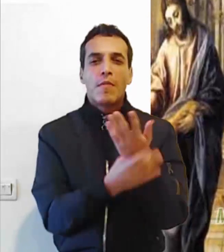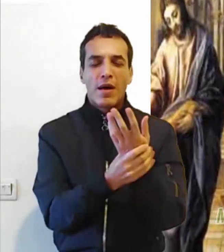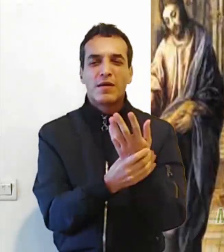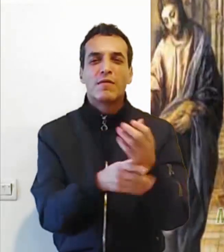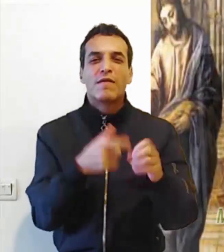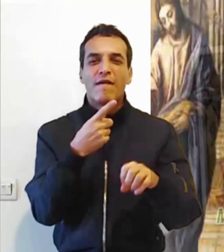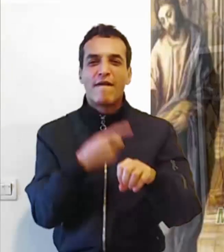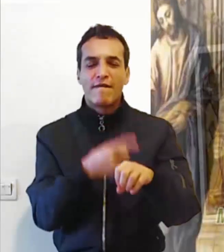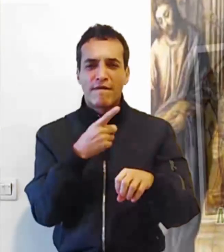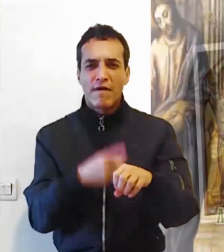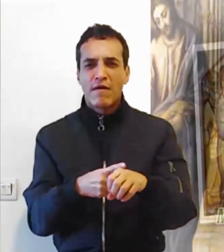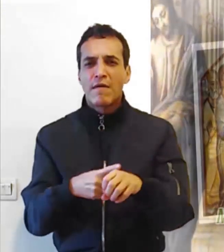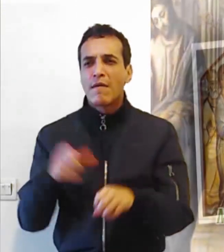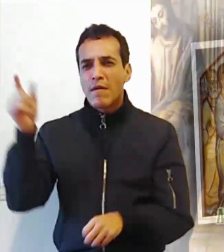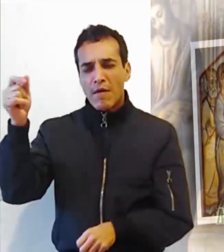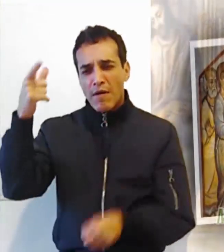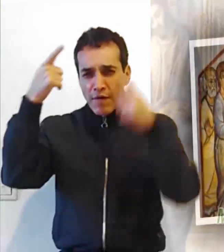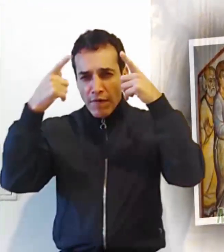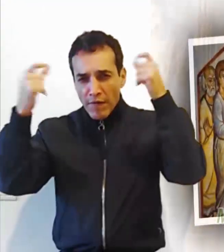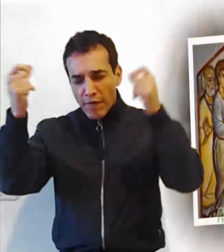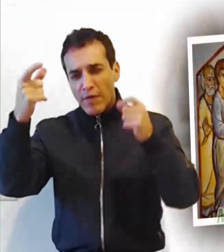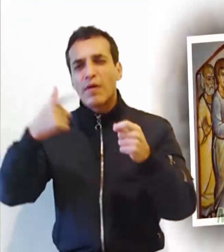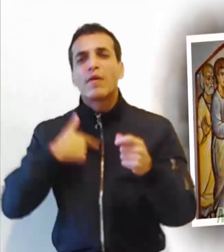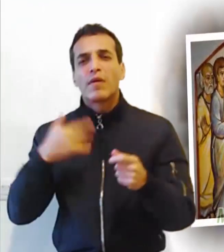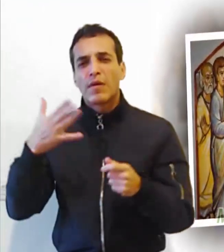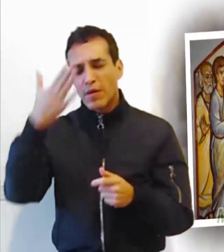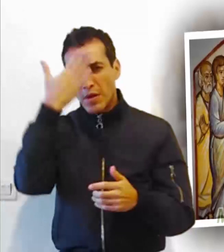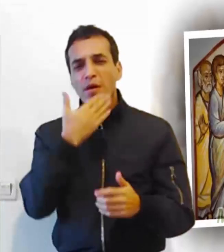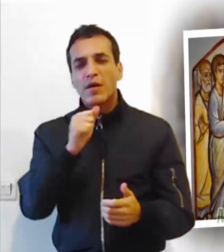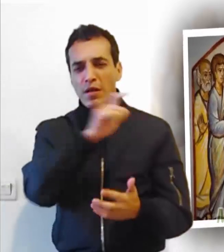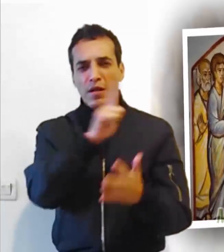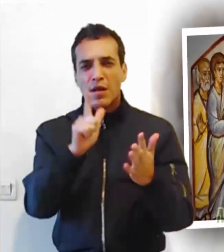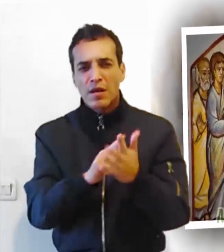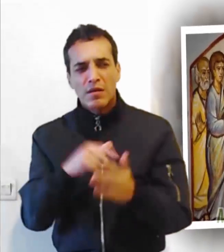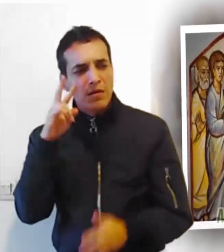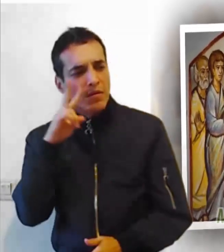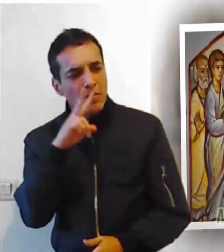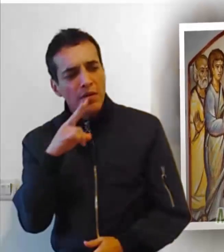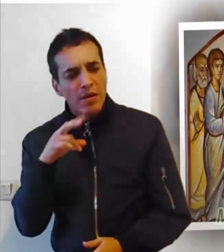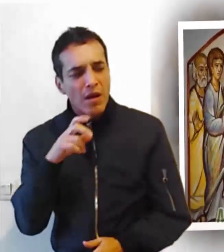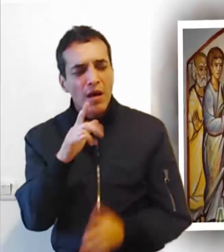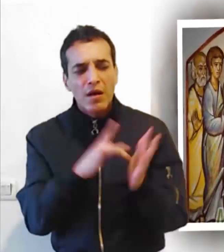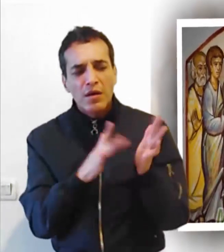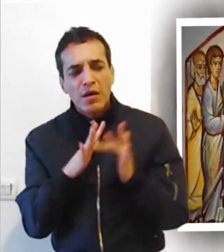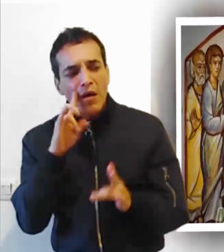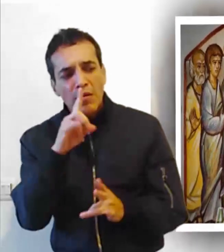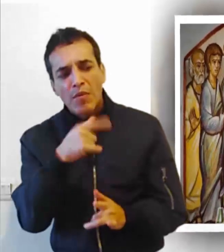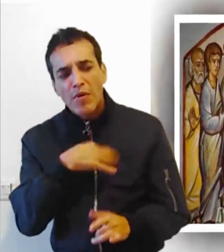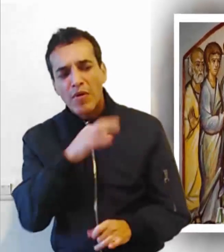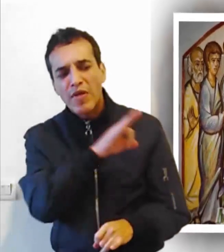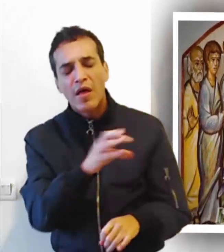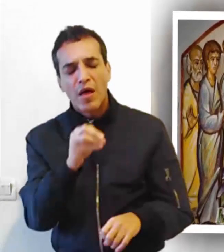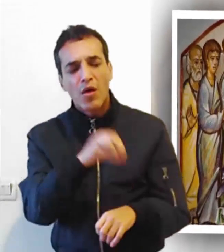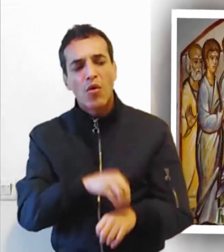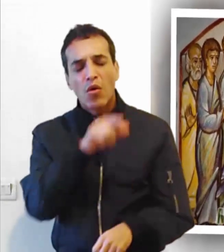Los fariseos estaban espiando a Jesús para ver si curaba en sábado y poder acusarlo. Jesús le dijo al atullido,